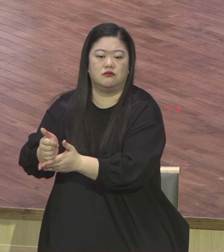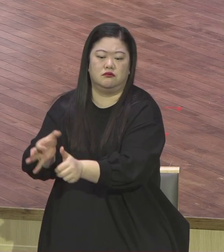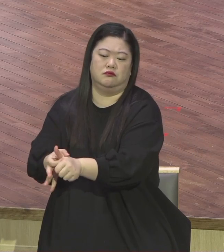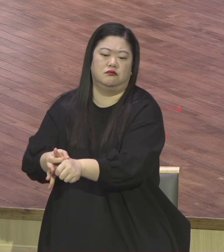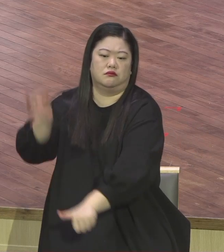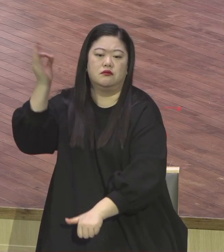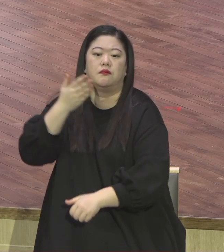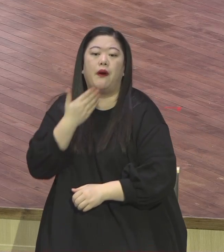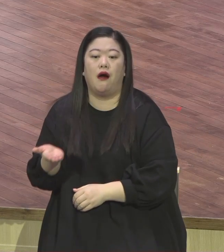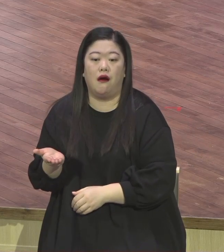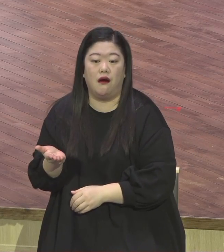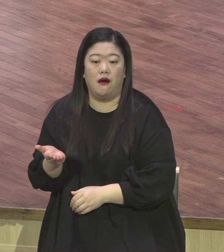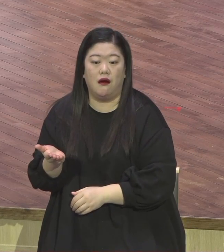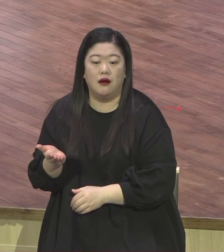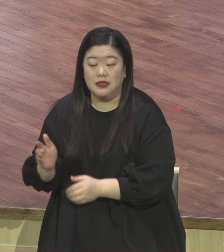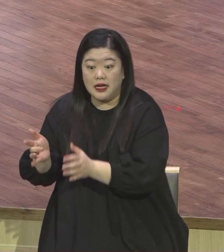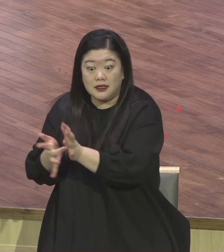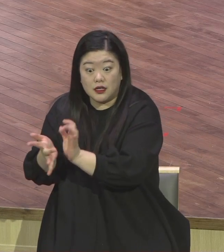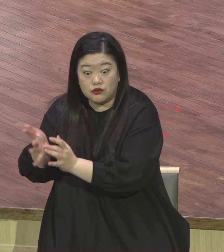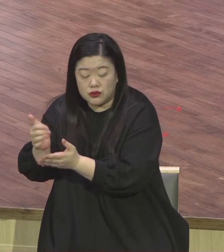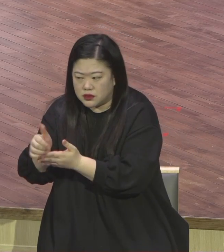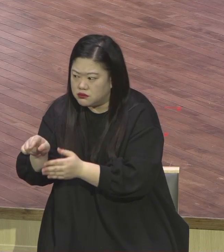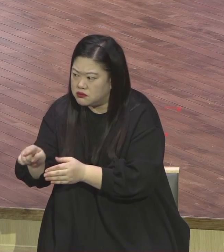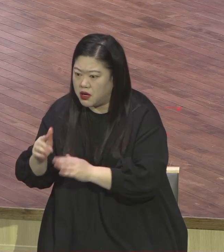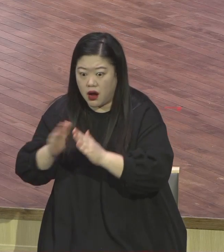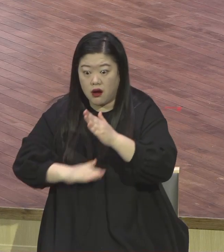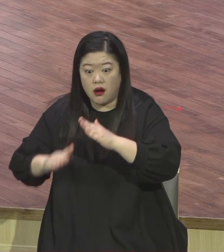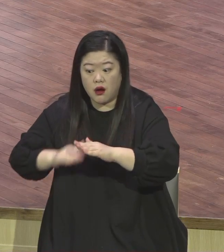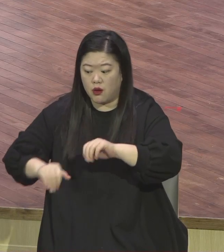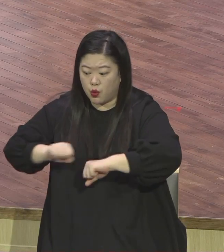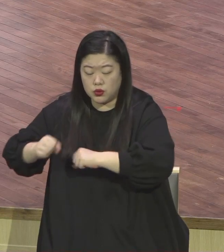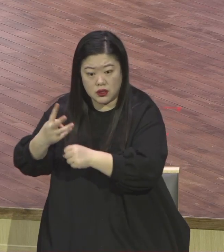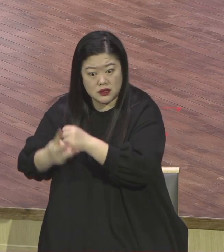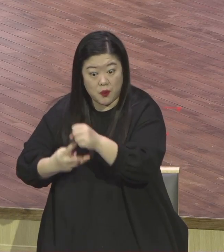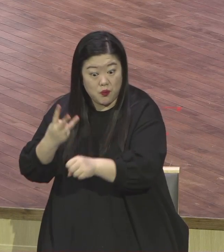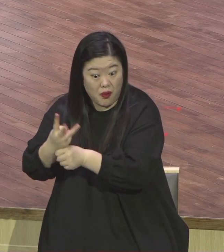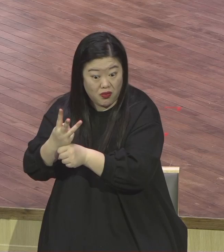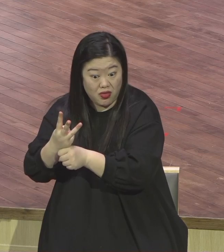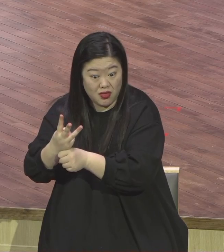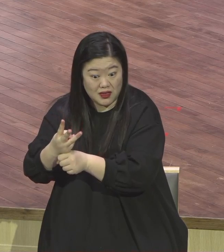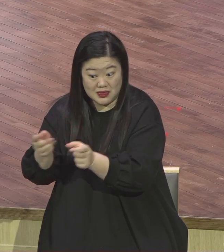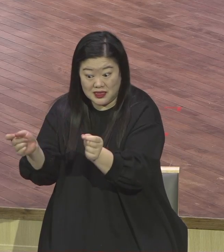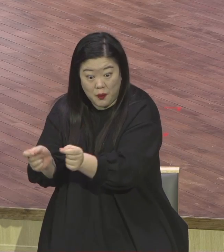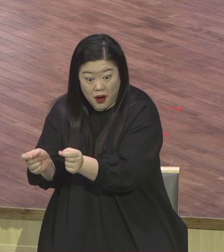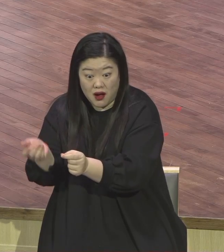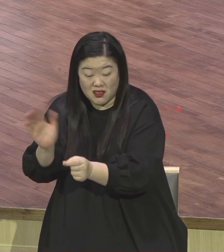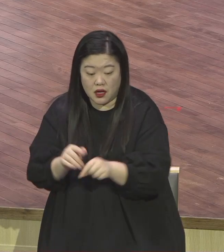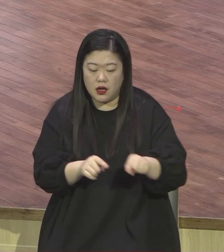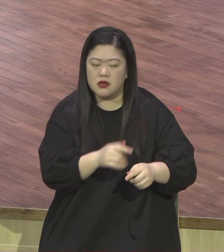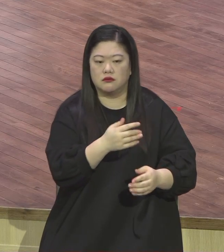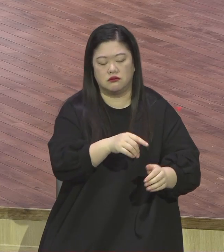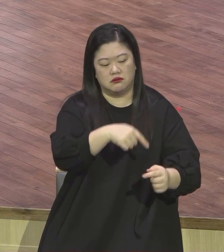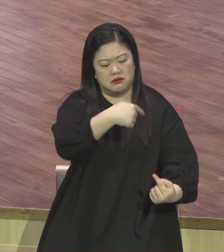사역이 엄청 짧은 기간 동안에 유대의 전체를 뒤흔들고 있단 말이에요. 예수라는 사람이